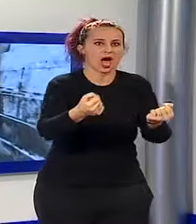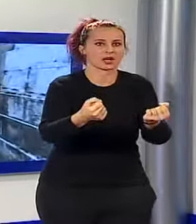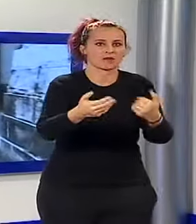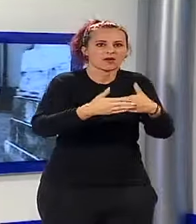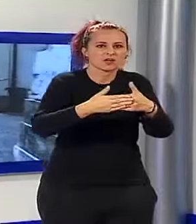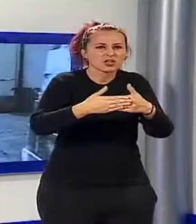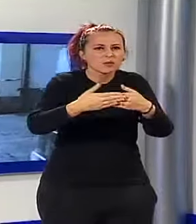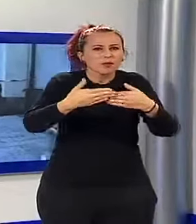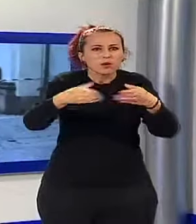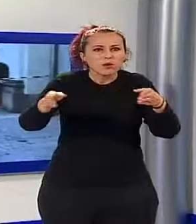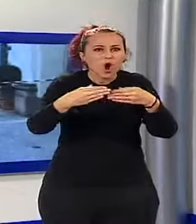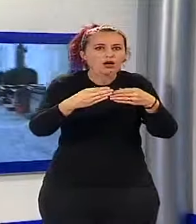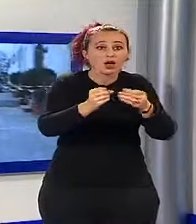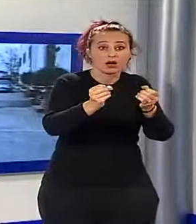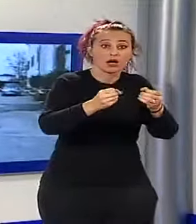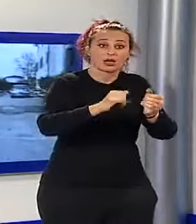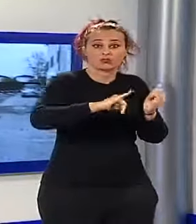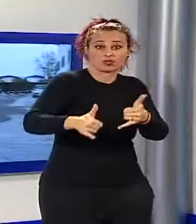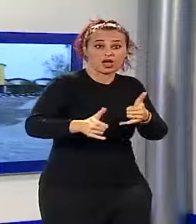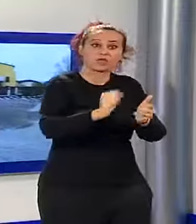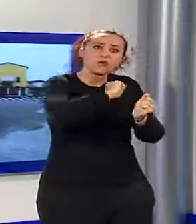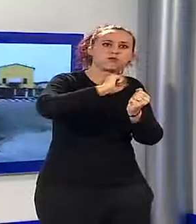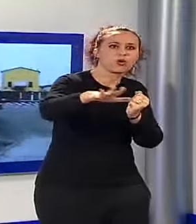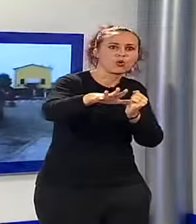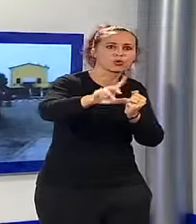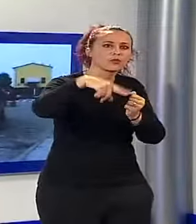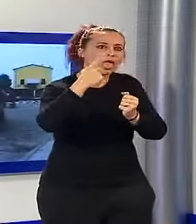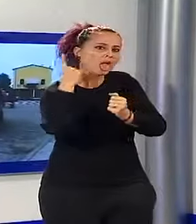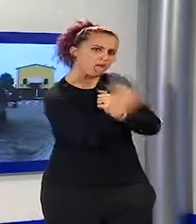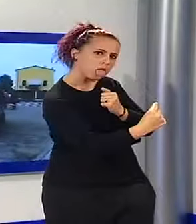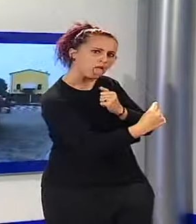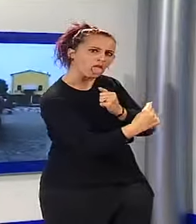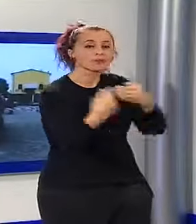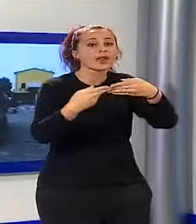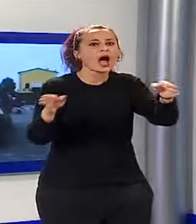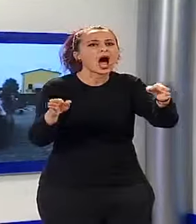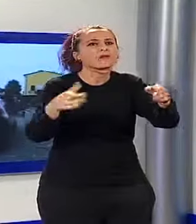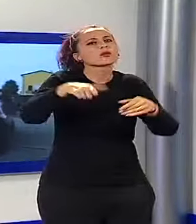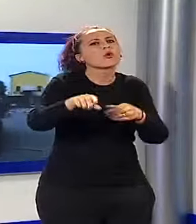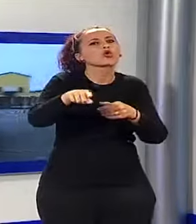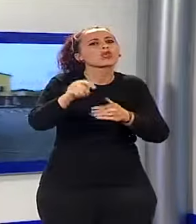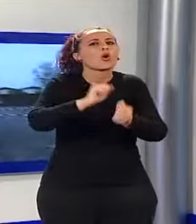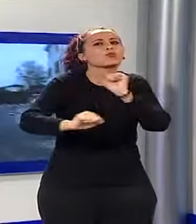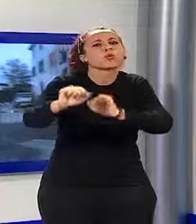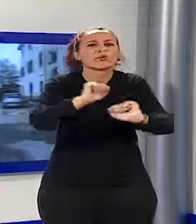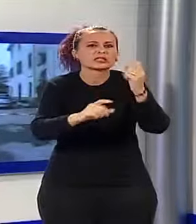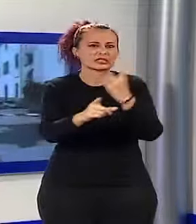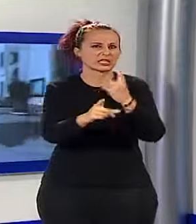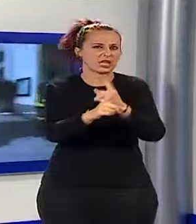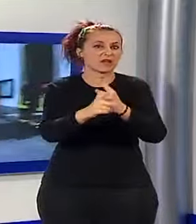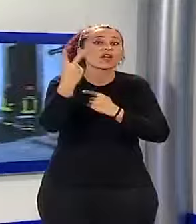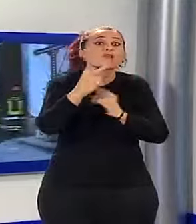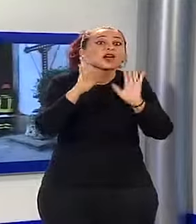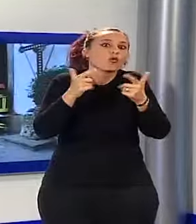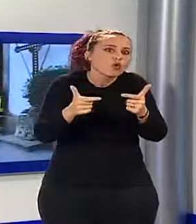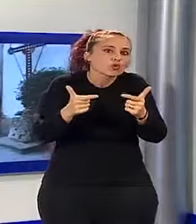getta una bottiglia incendiaria dentro la chiesa. Il portone è aperto perché sono in corso le pulizie, anche se in quel momento dentro